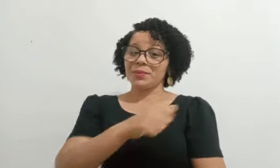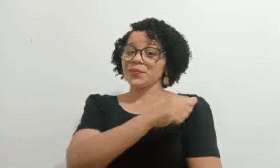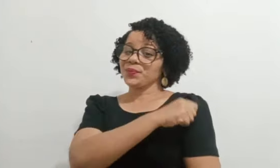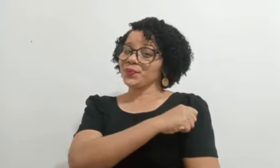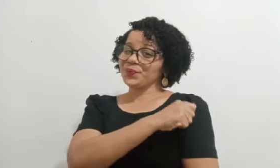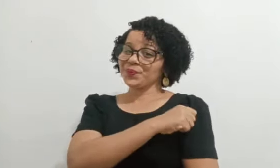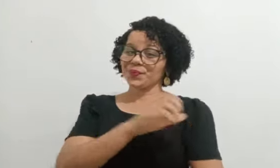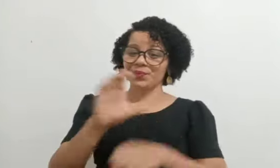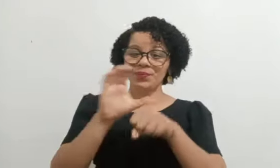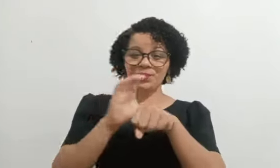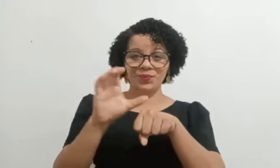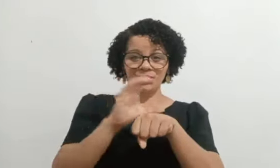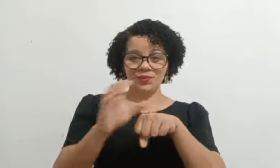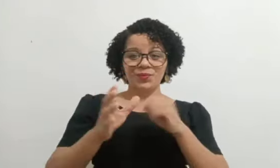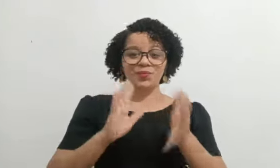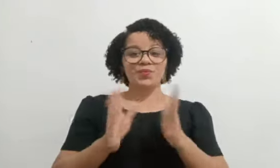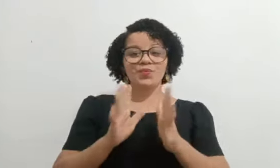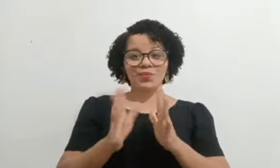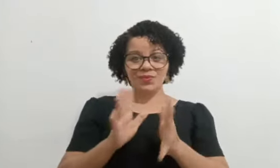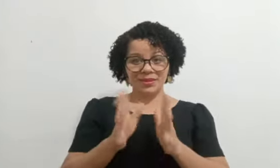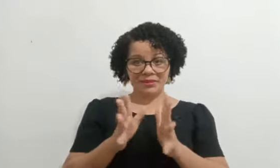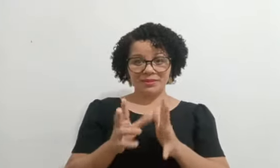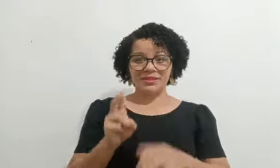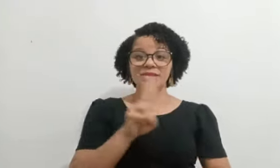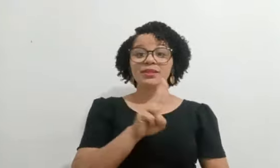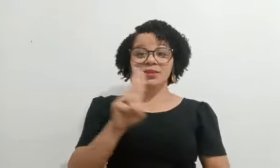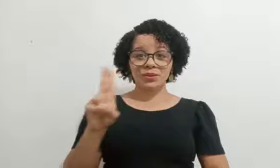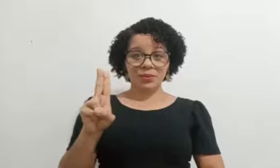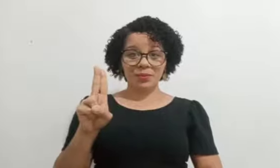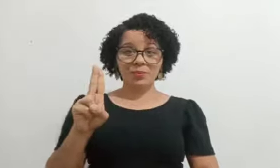sou aluna do curso Libras Intensive